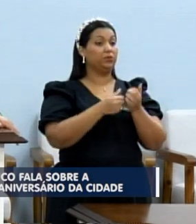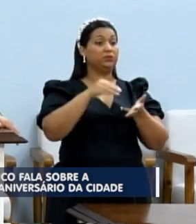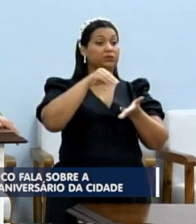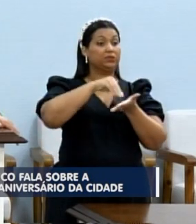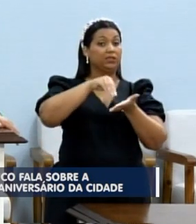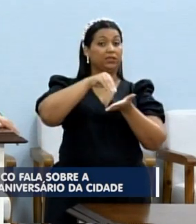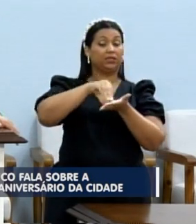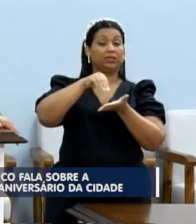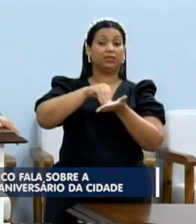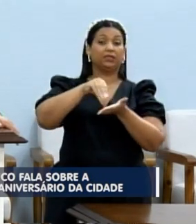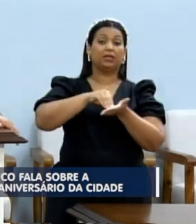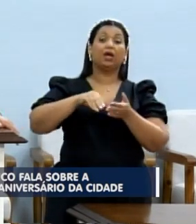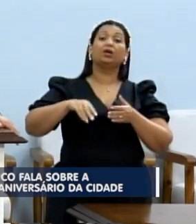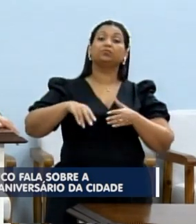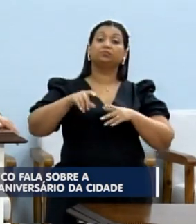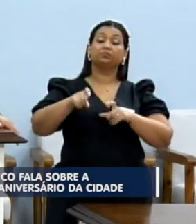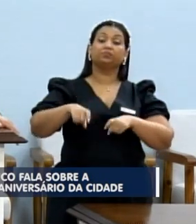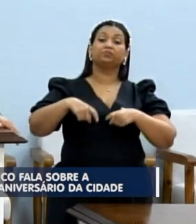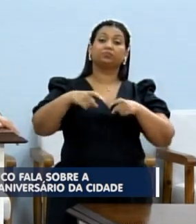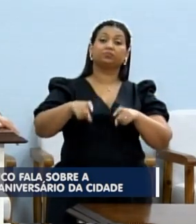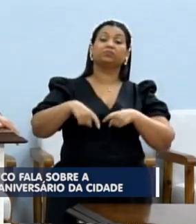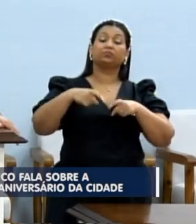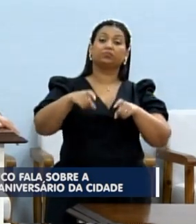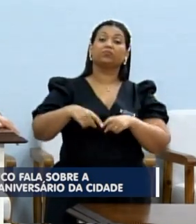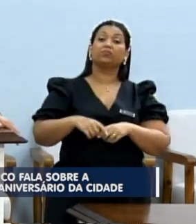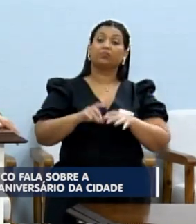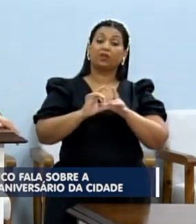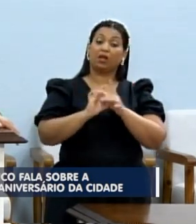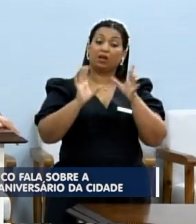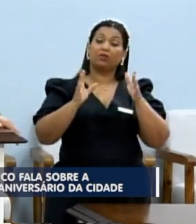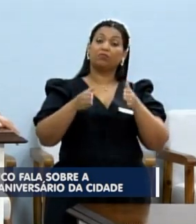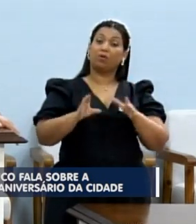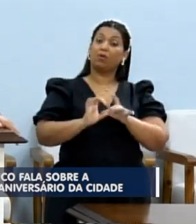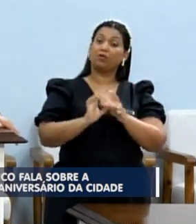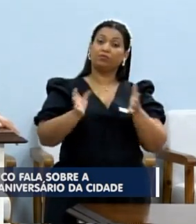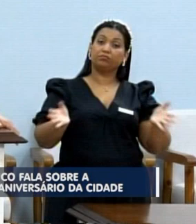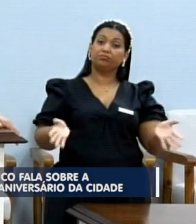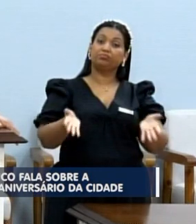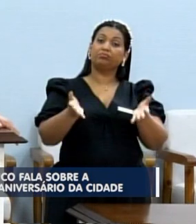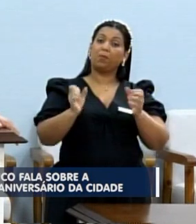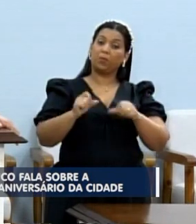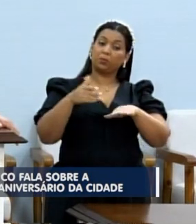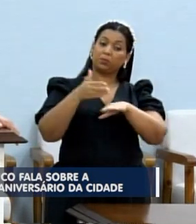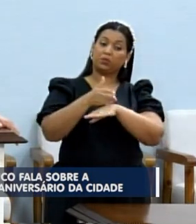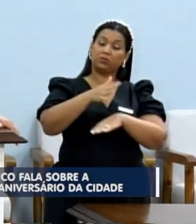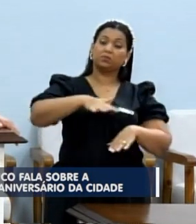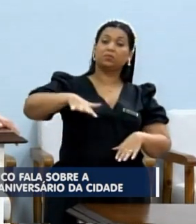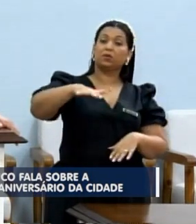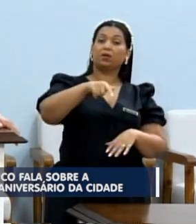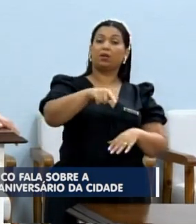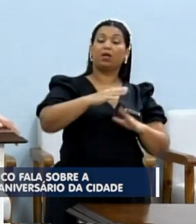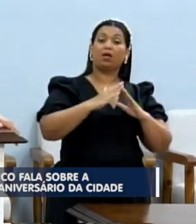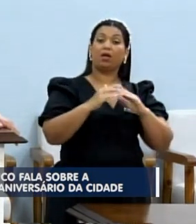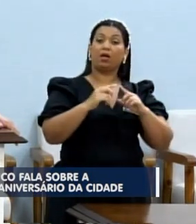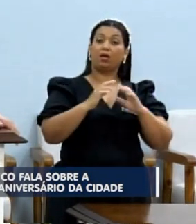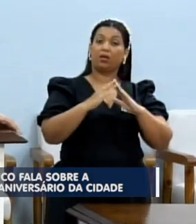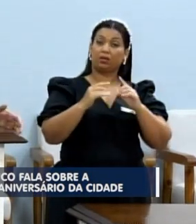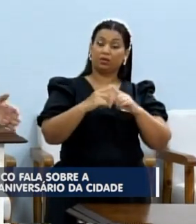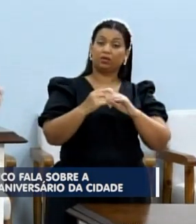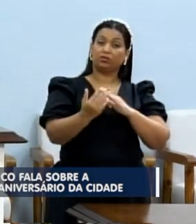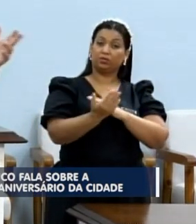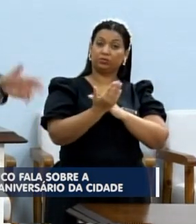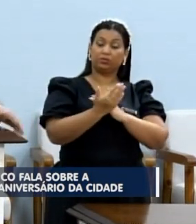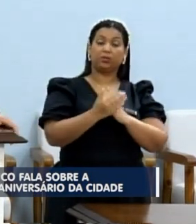Agricultura, Pedro Pesuto, que cedeu o local e ajudar a igreja, marcha,